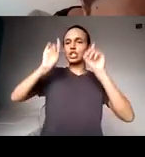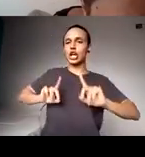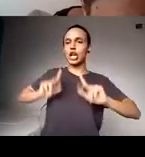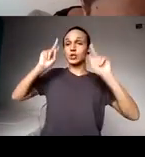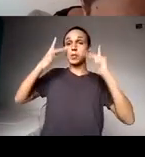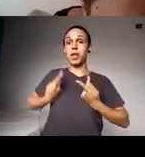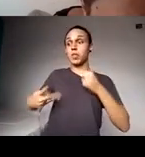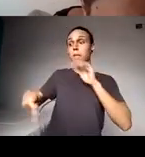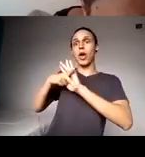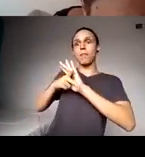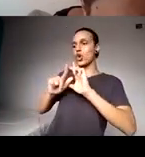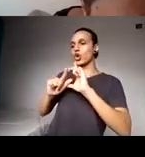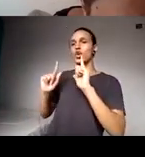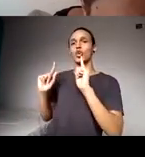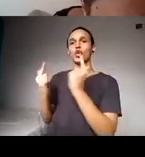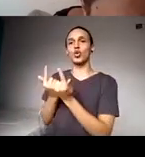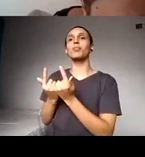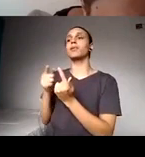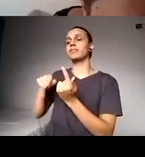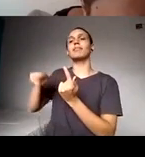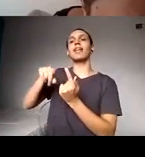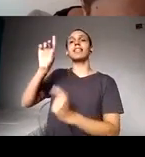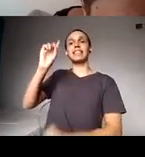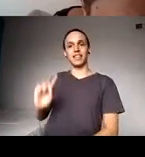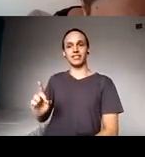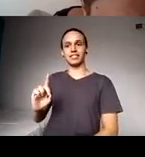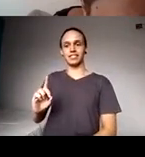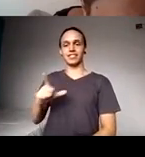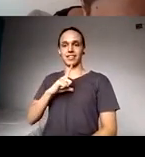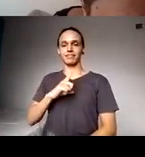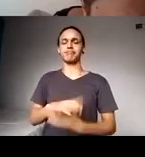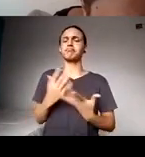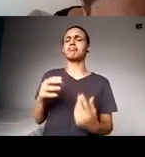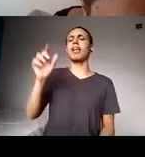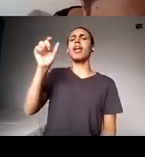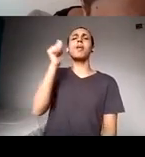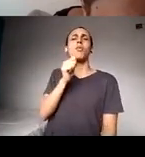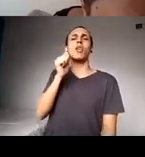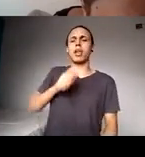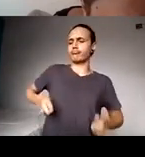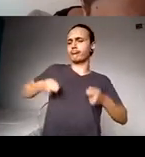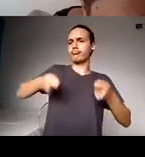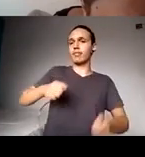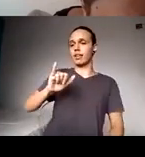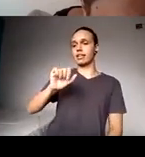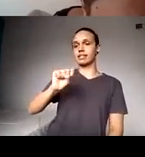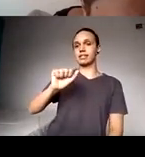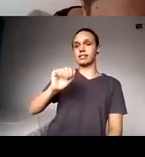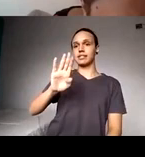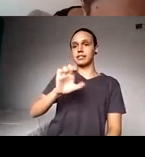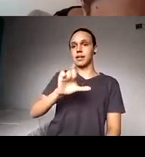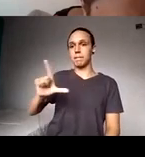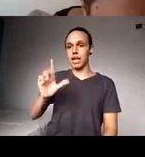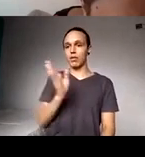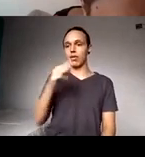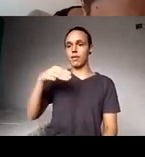né? Segundo a professora Isabel Maior, que é uma grande ativista pesquisadora da área da UFRJ,